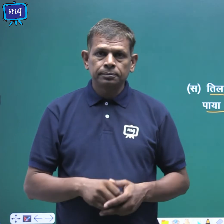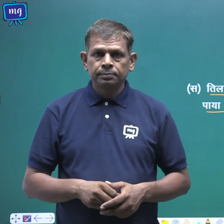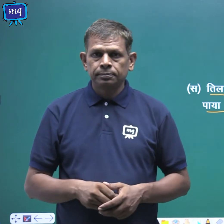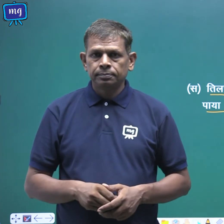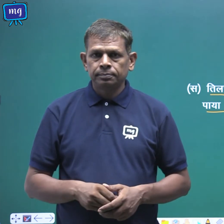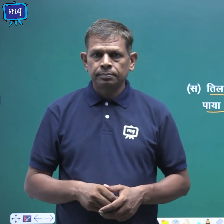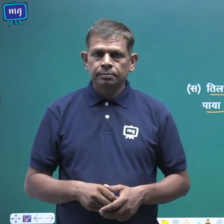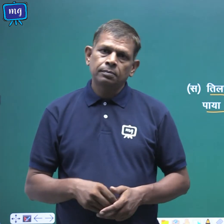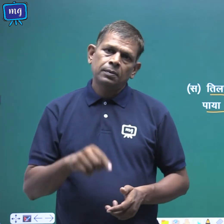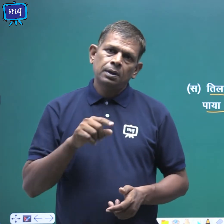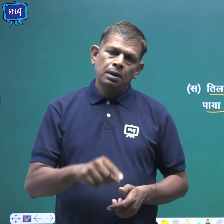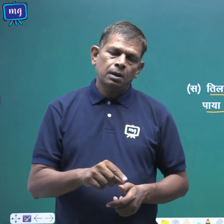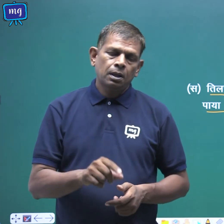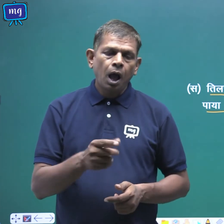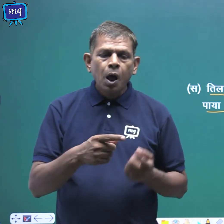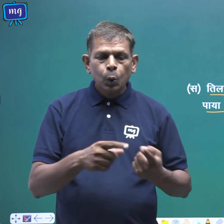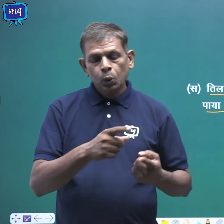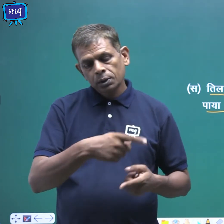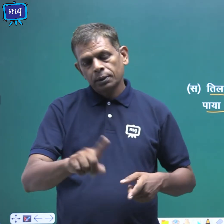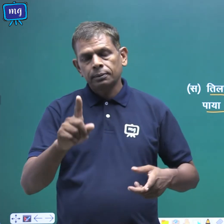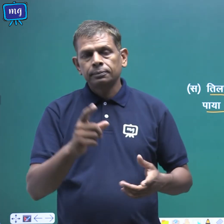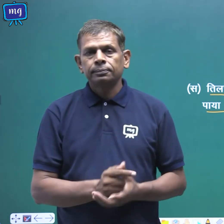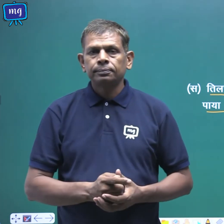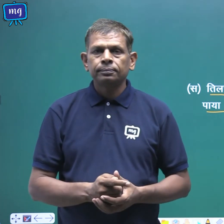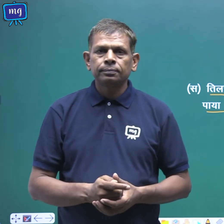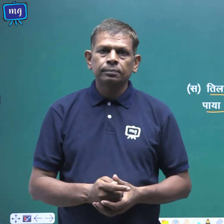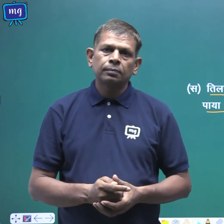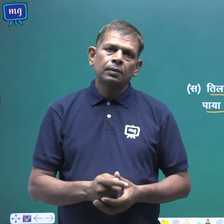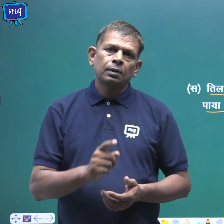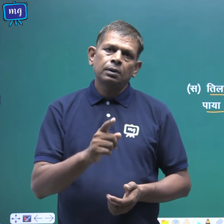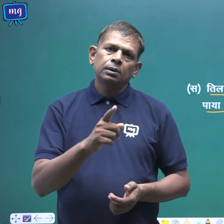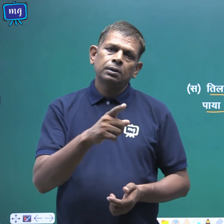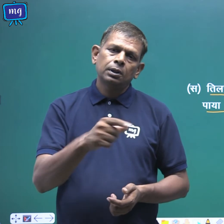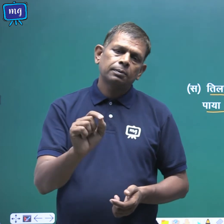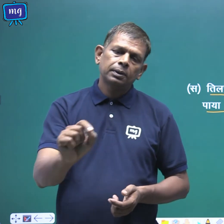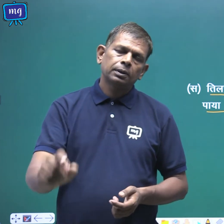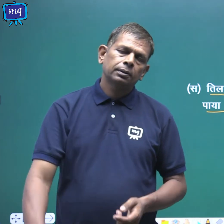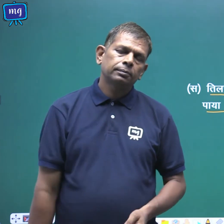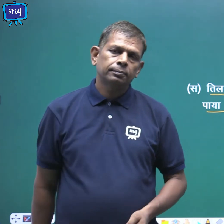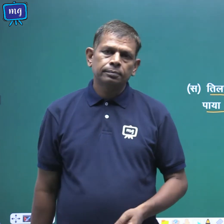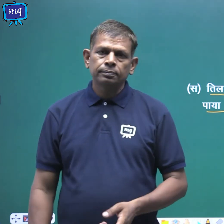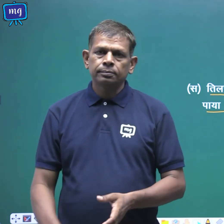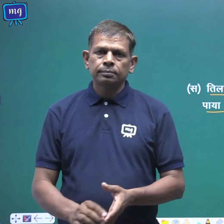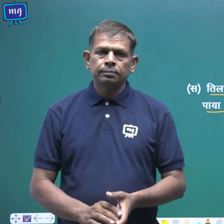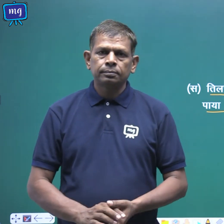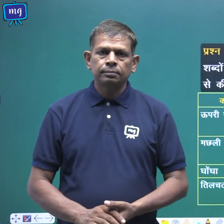यह कथन बिल्कुछ सही है सत्य पर निशान लगाएंगे